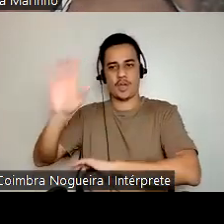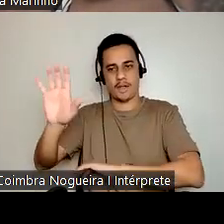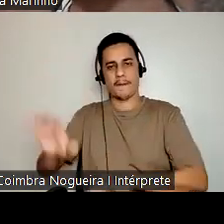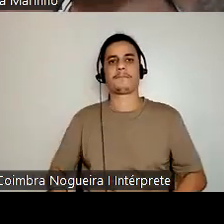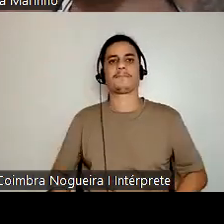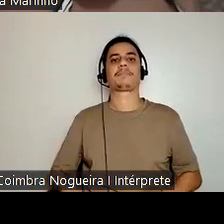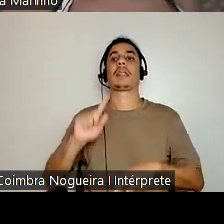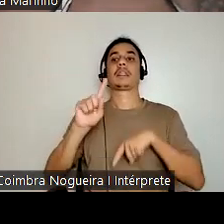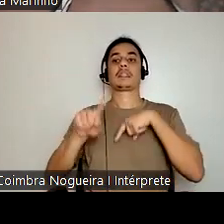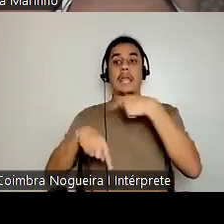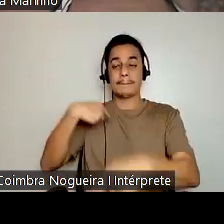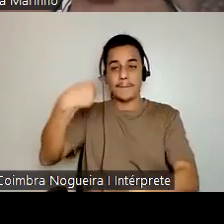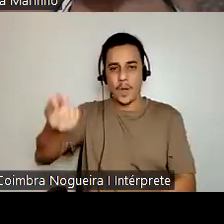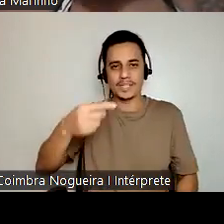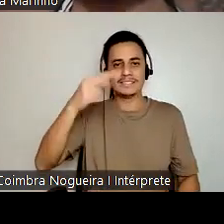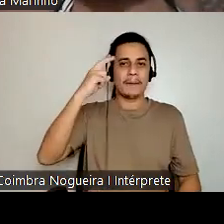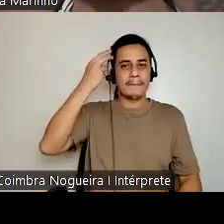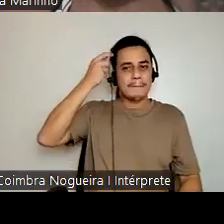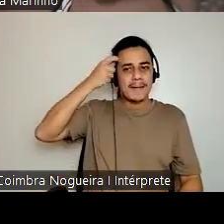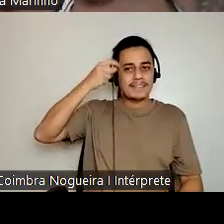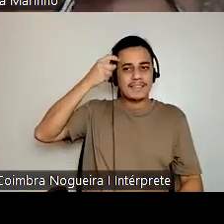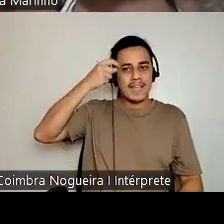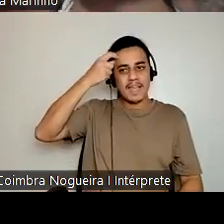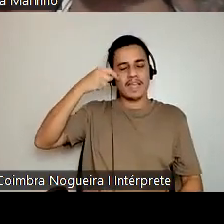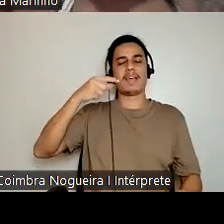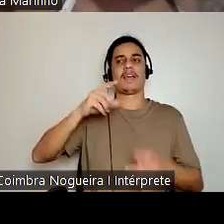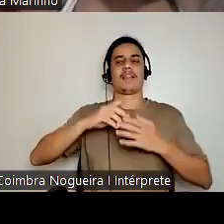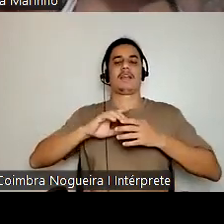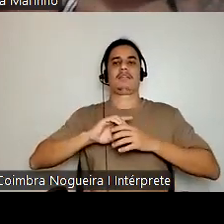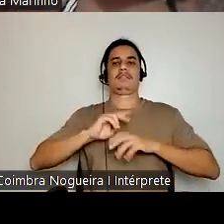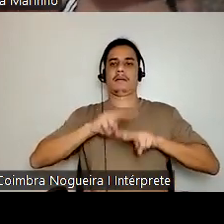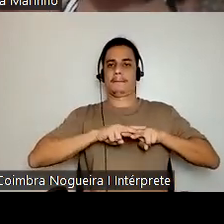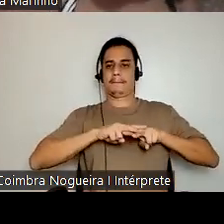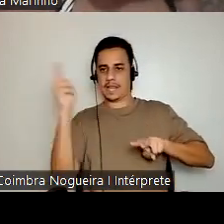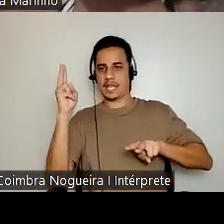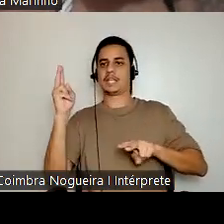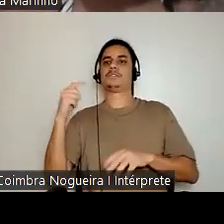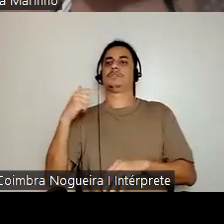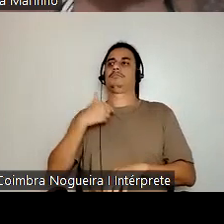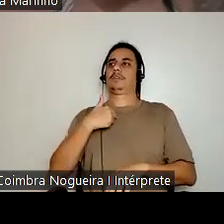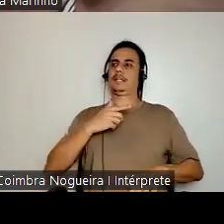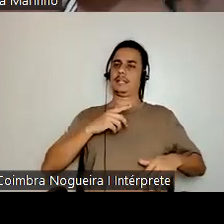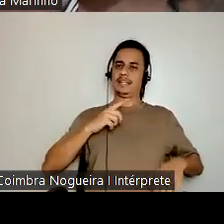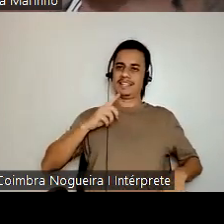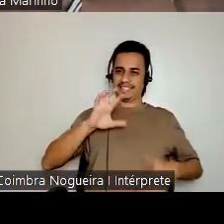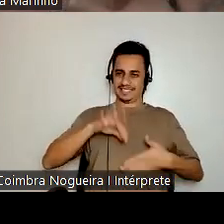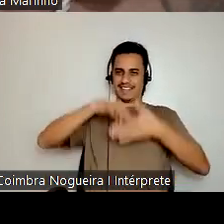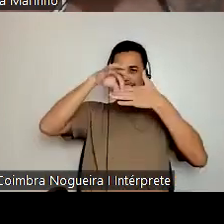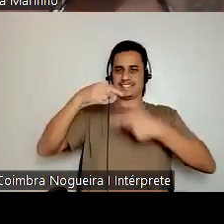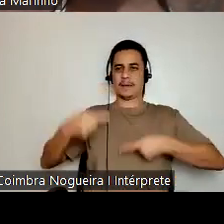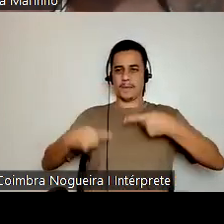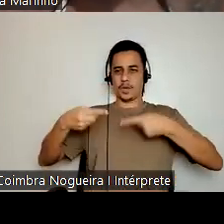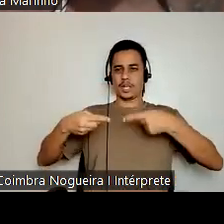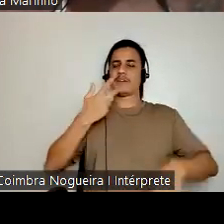Mandela foi solto, que ele foi, que ele teve, enfim, condições de se restabelecer enquanto liderança política, ele disse, não, vamos